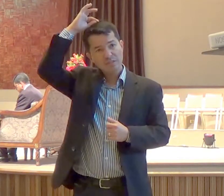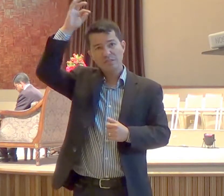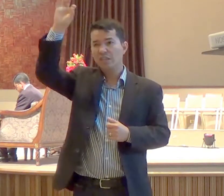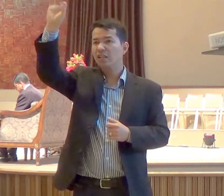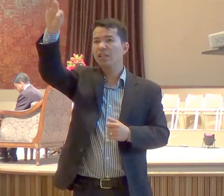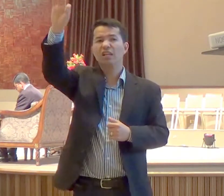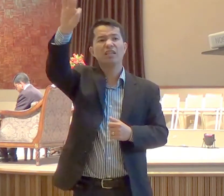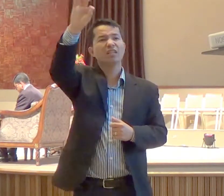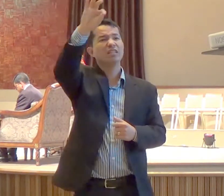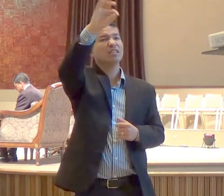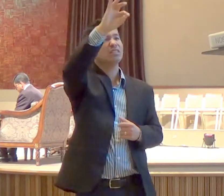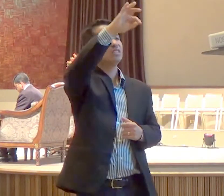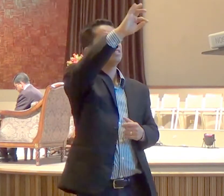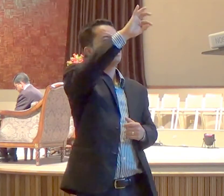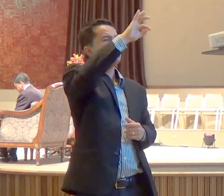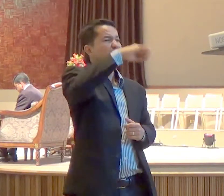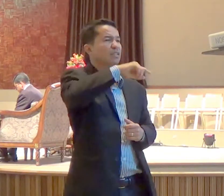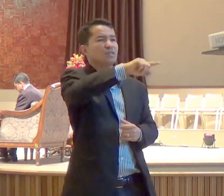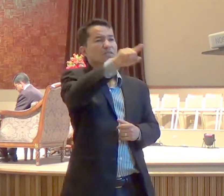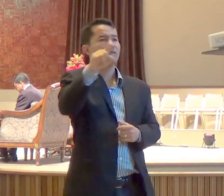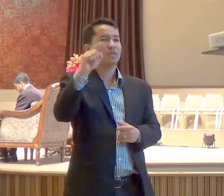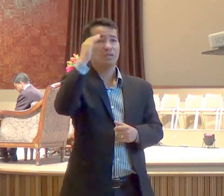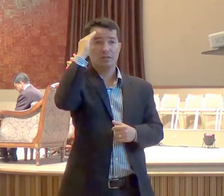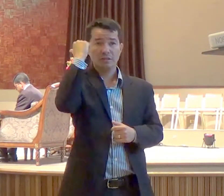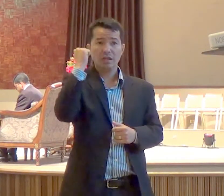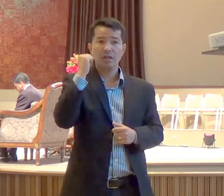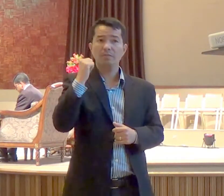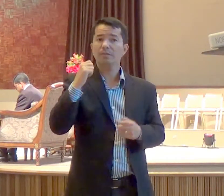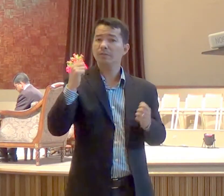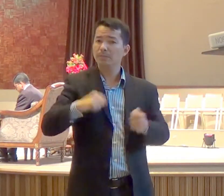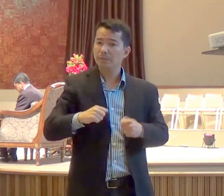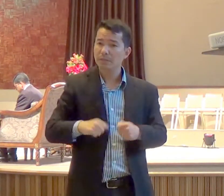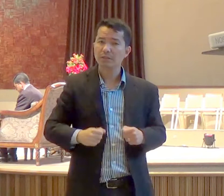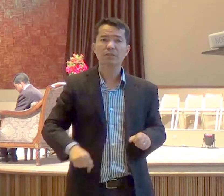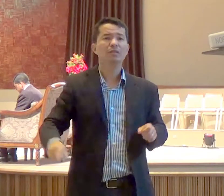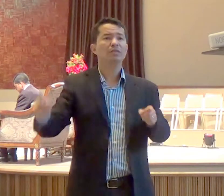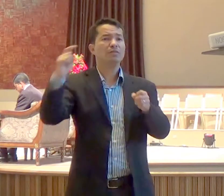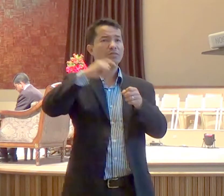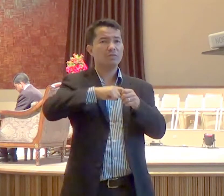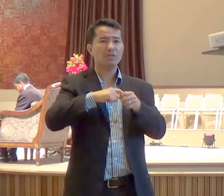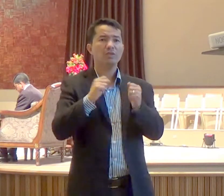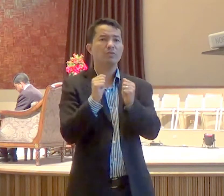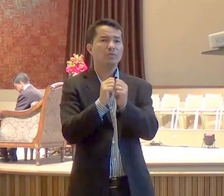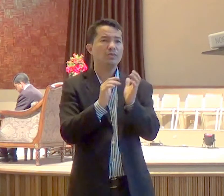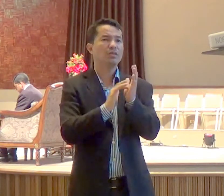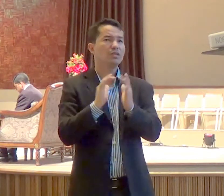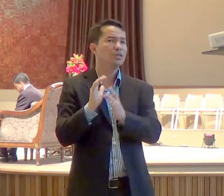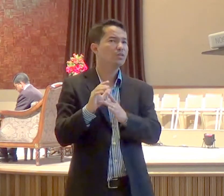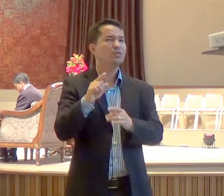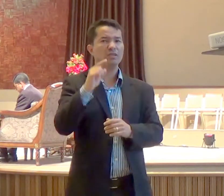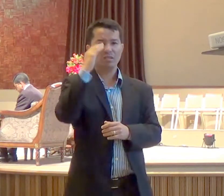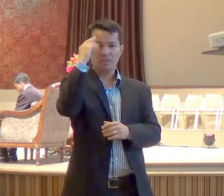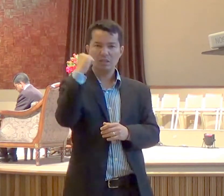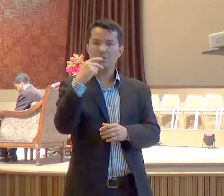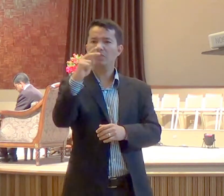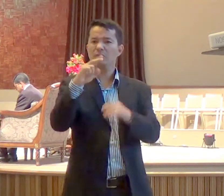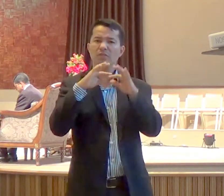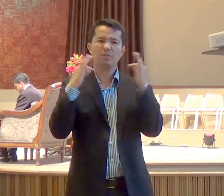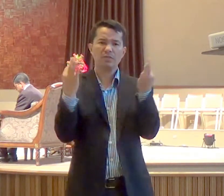algo importante, você sabe, que precisa voltar, sua vida para Deus, porque você sabe, que a sua família, sem Cristo, vai perecer,